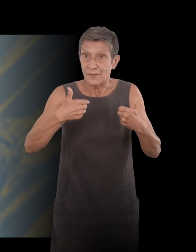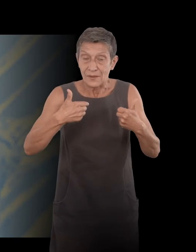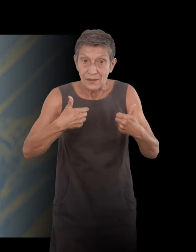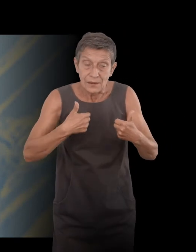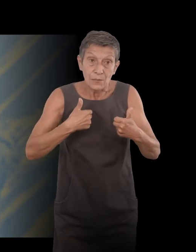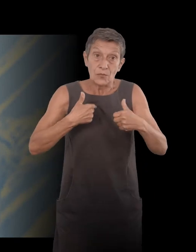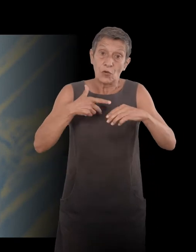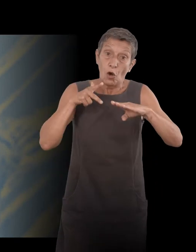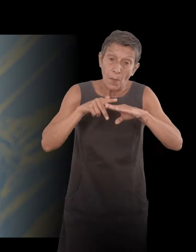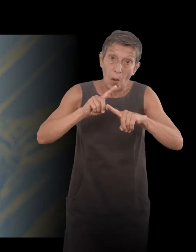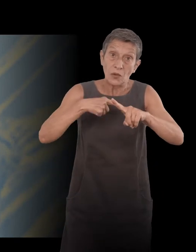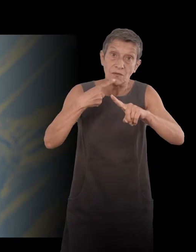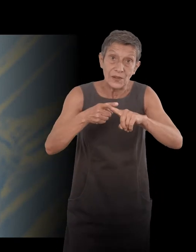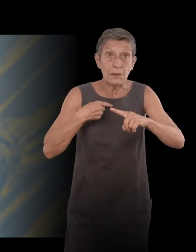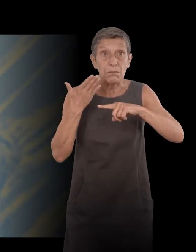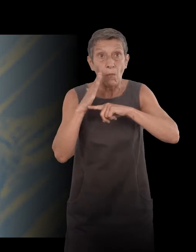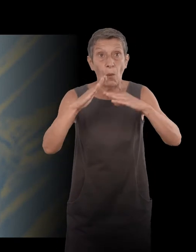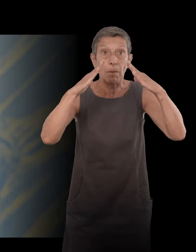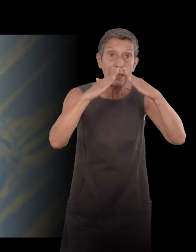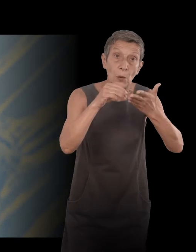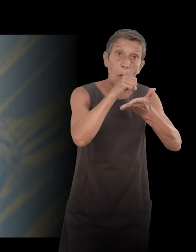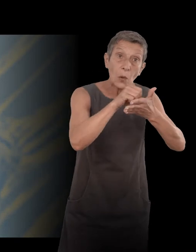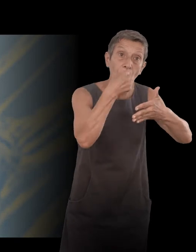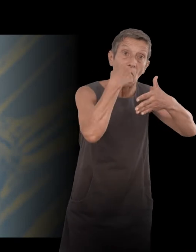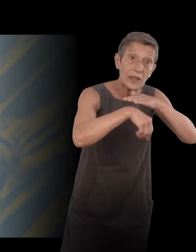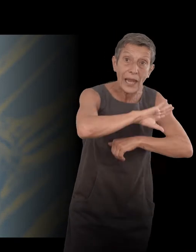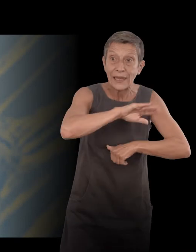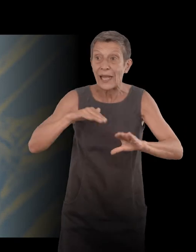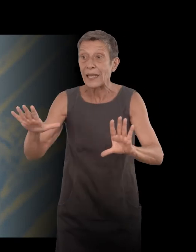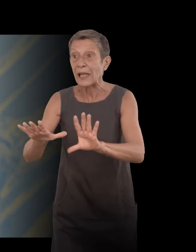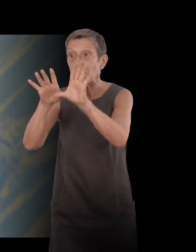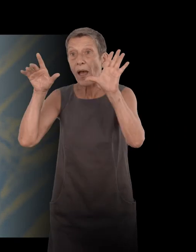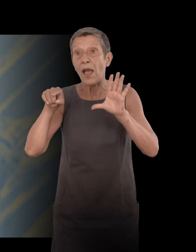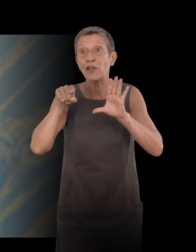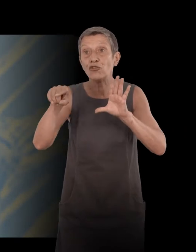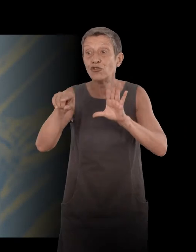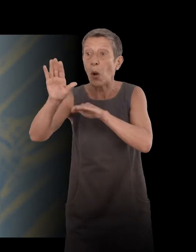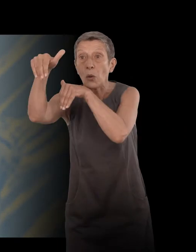where the author was born and the last place would be the tomb where he was buried.